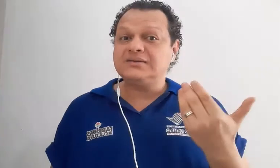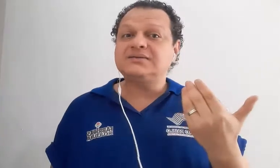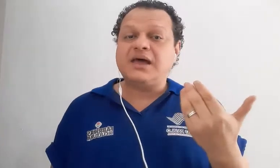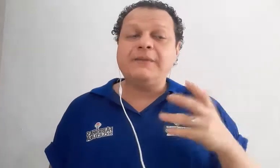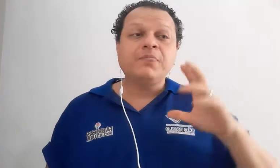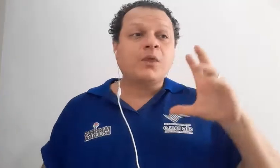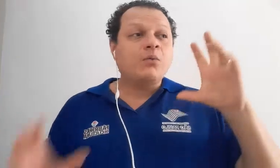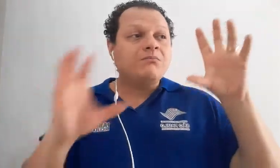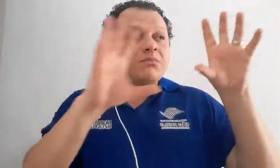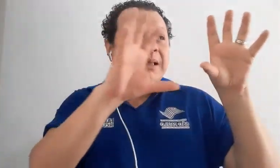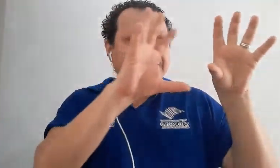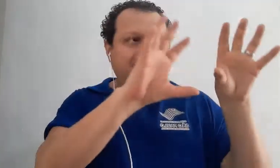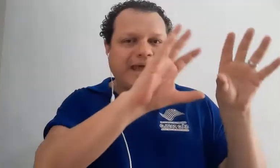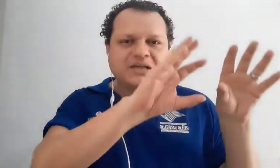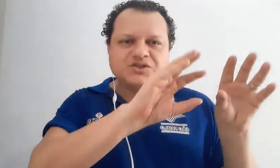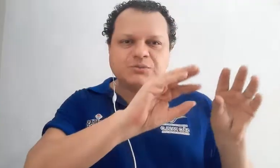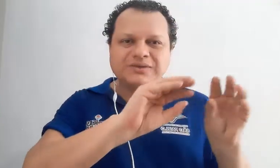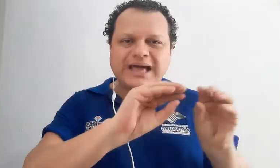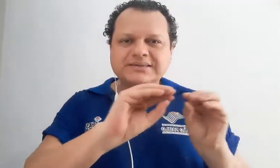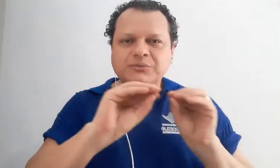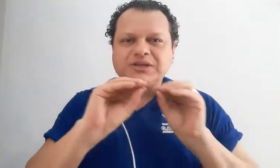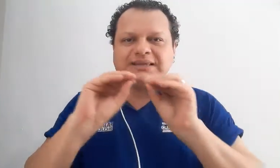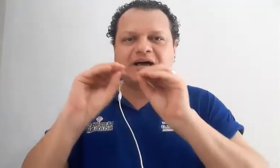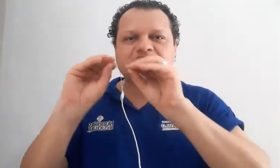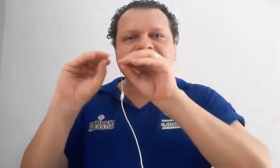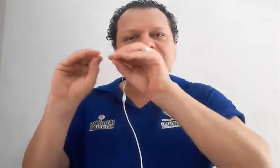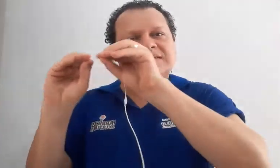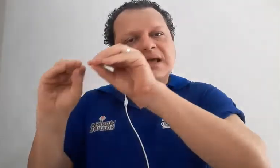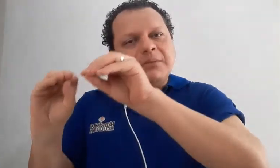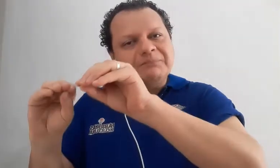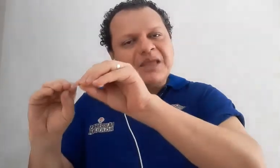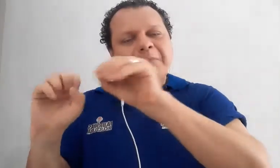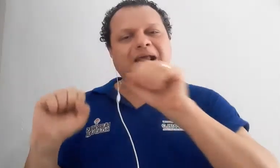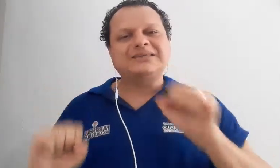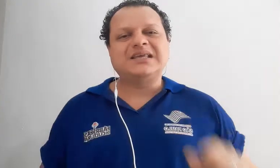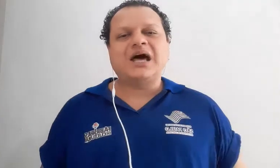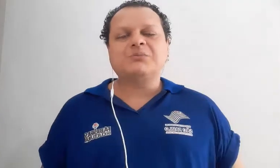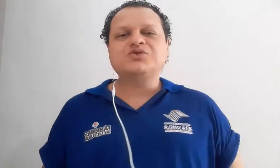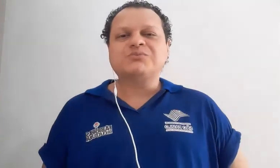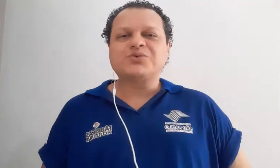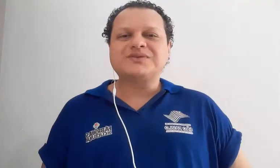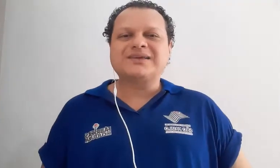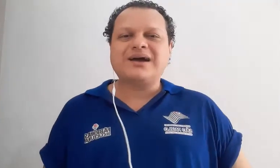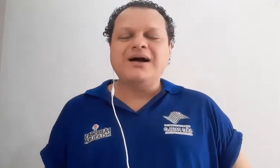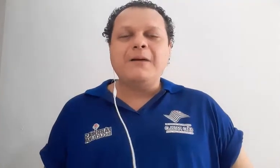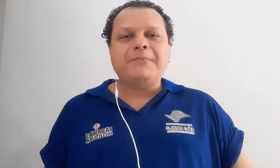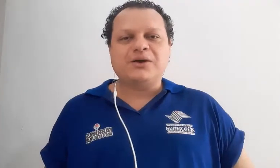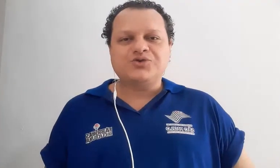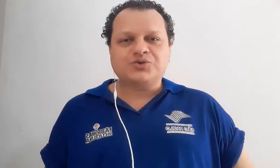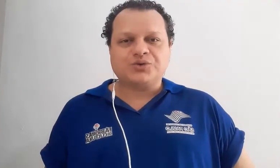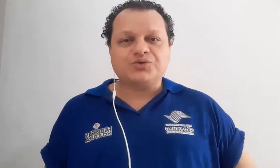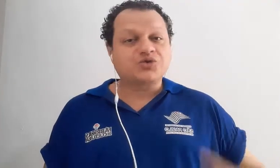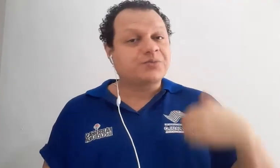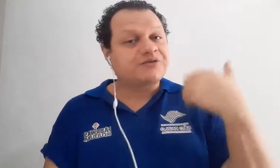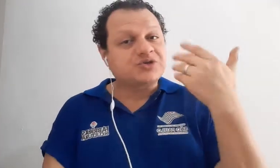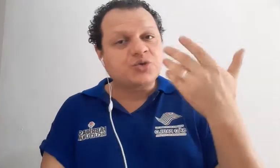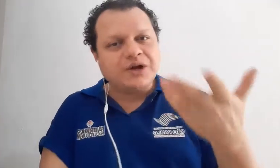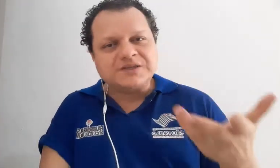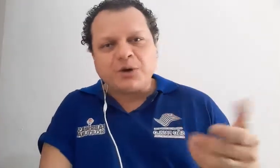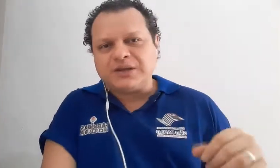um empréstimo dessa modalidade, desse sistema, para ensinarmos música para os surdos. Os professores podem